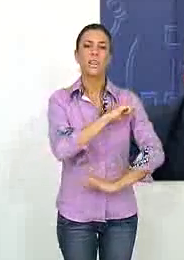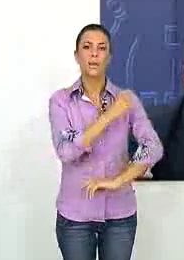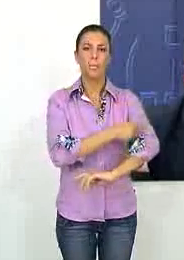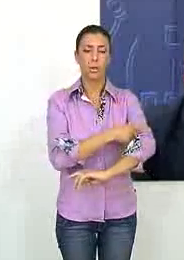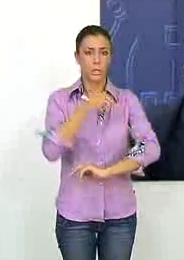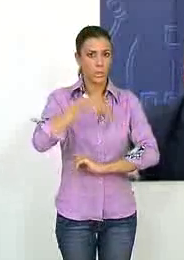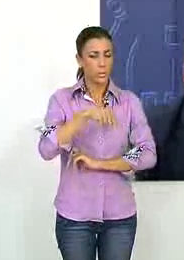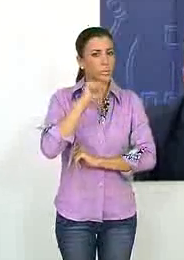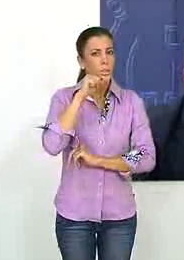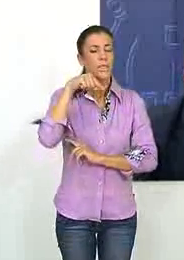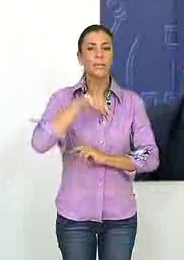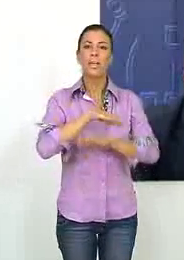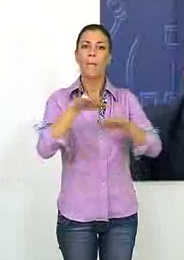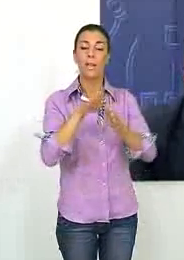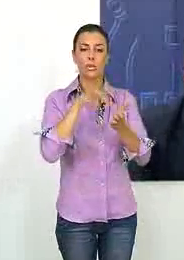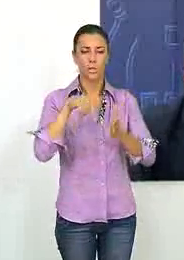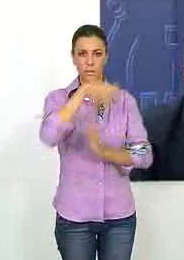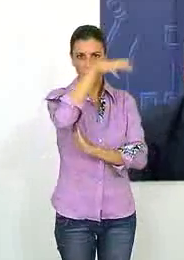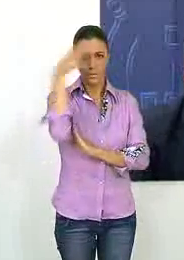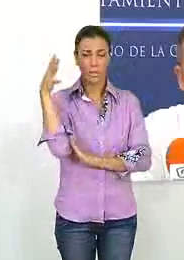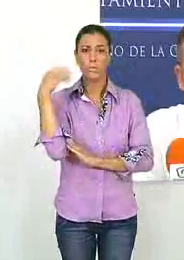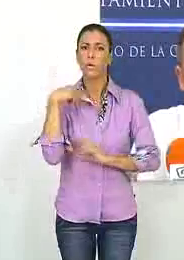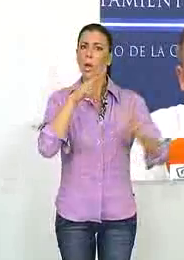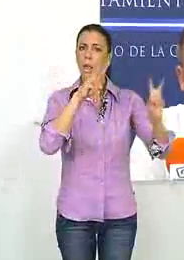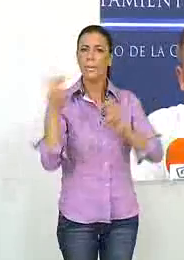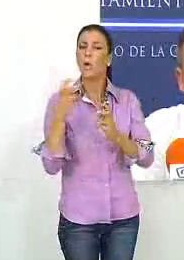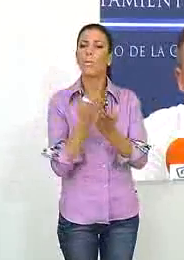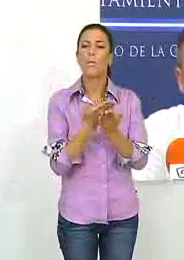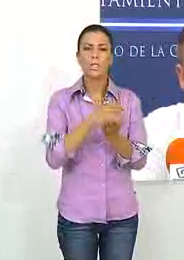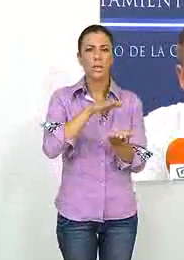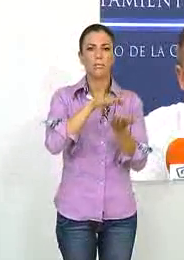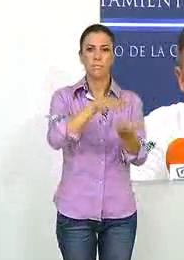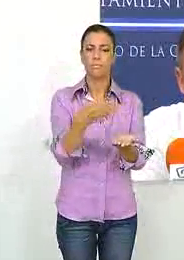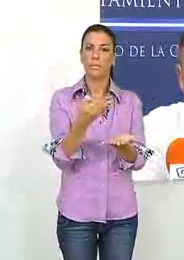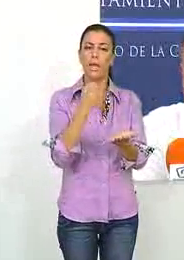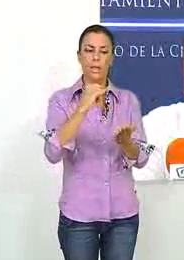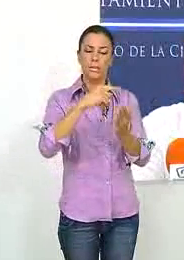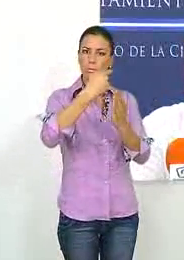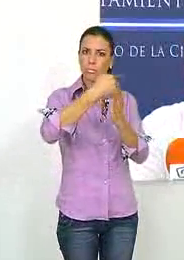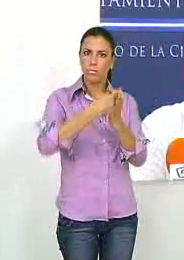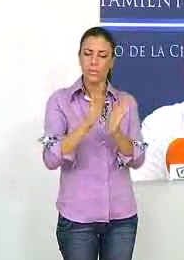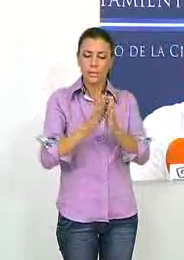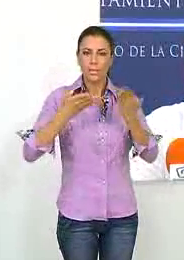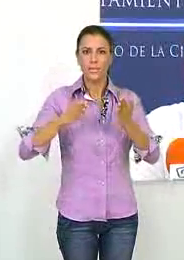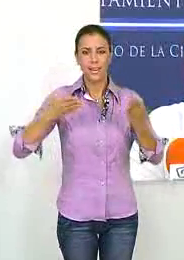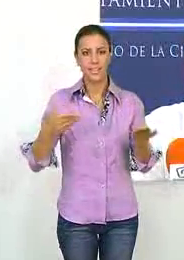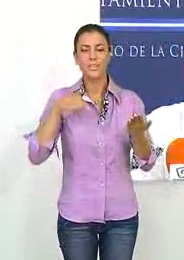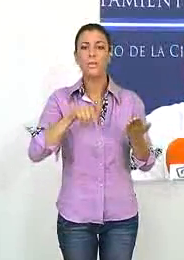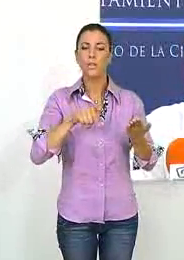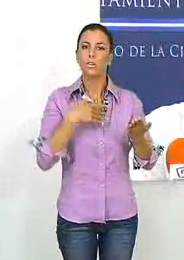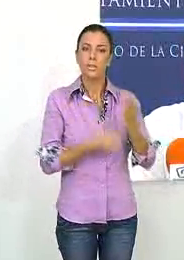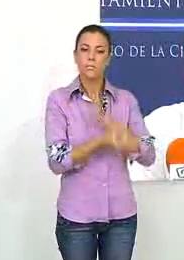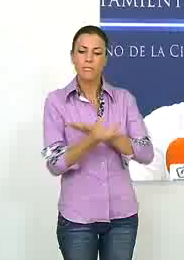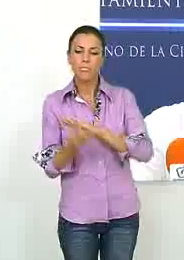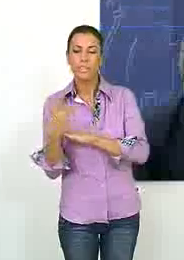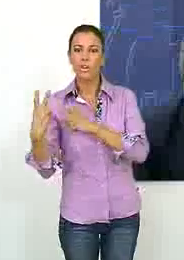la localidad como en las playas durante este verano. El capítulo de propuesta se recoge en un tríptico que se editará por parte de las